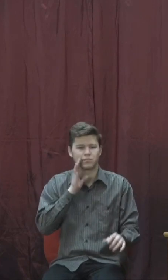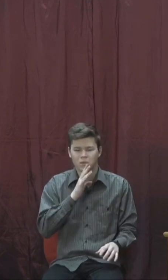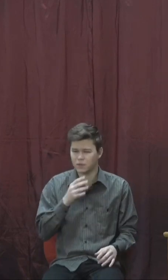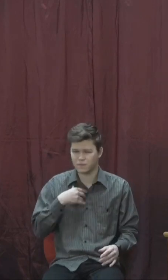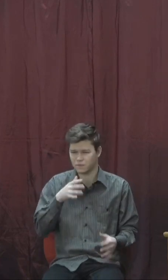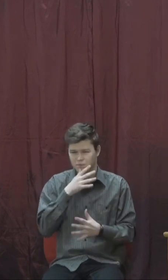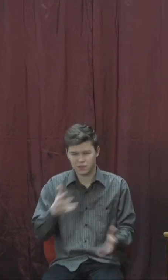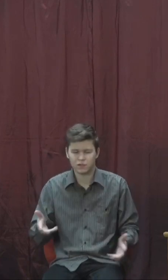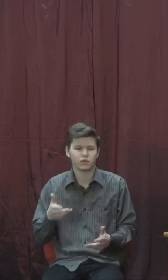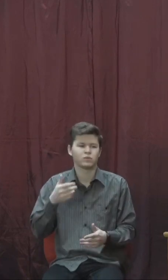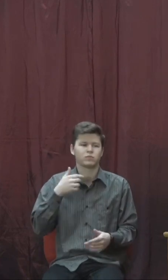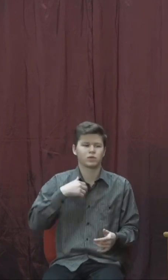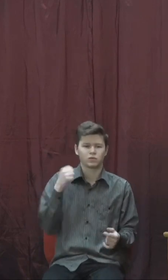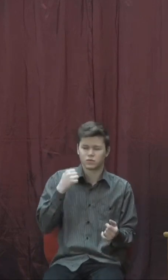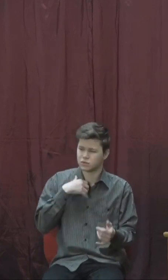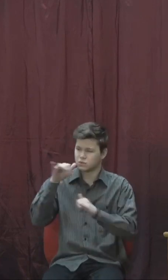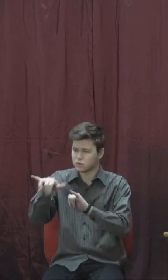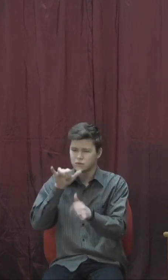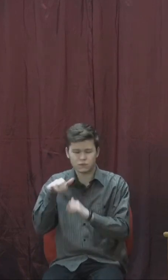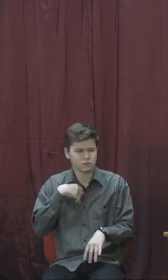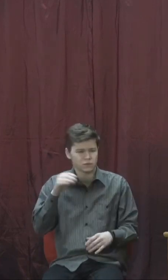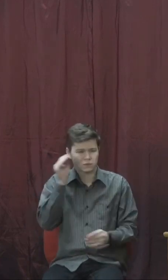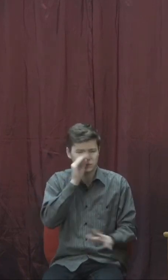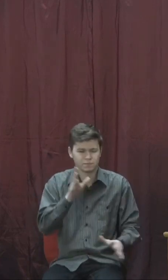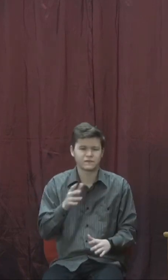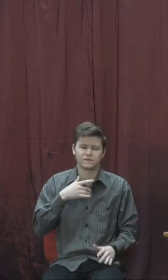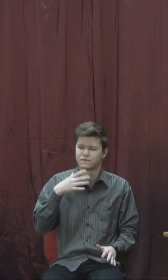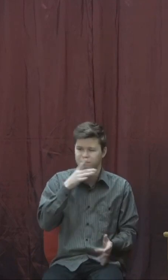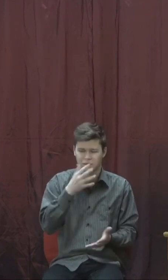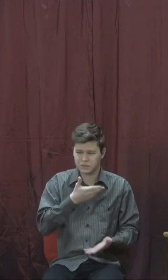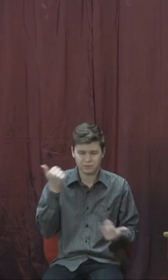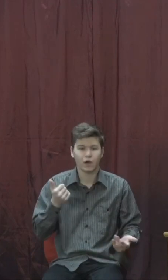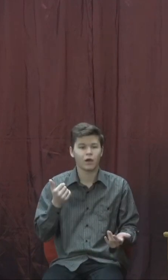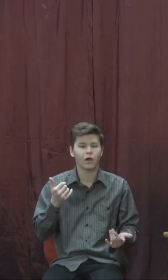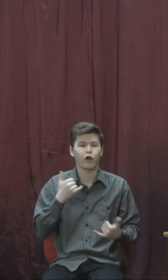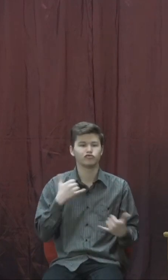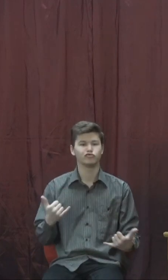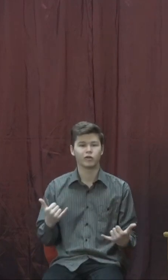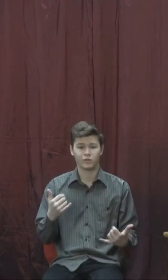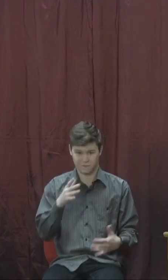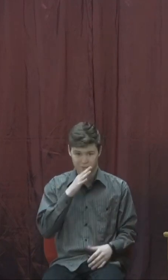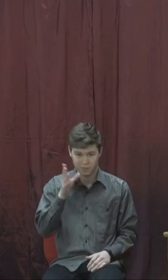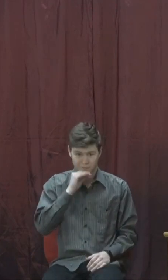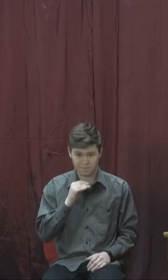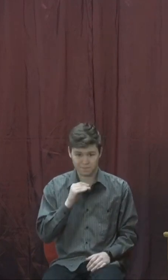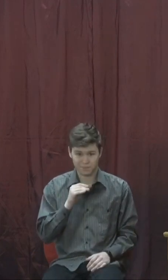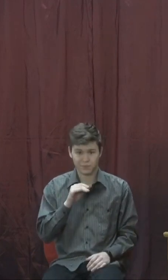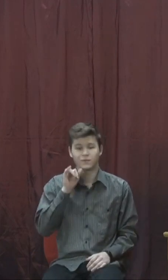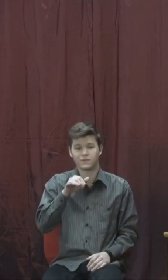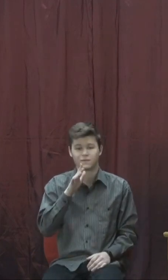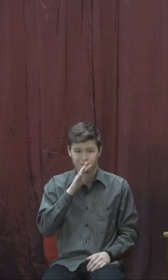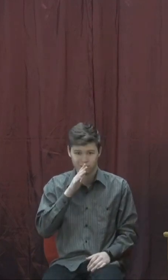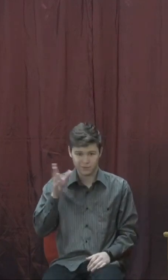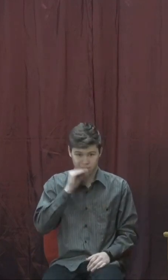відвідати чи подзвонити. Хочу задати питання, чи зараз у нас вже хватає часу? Чи висело часу